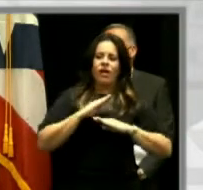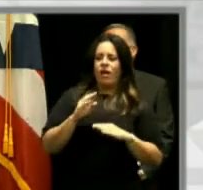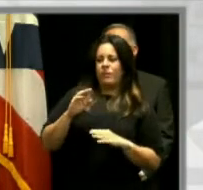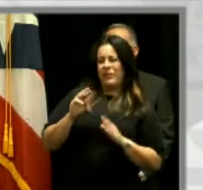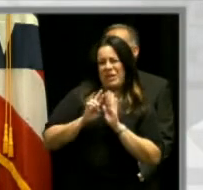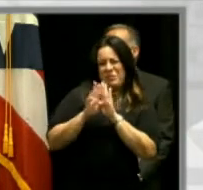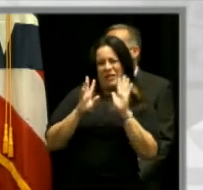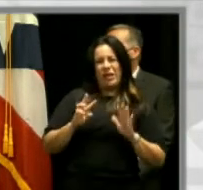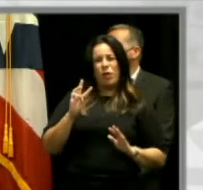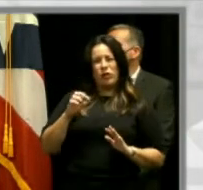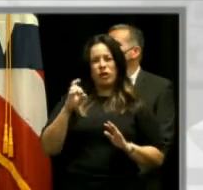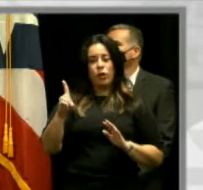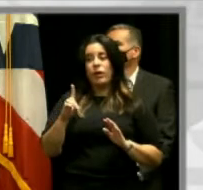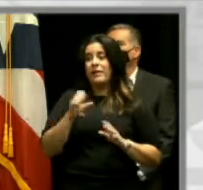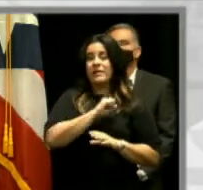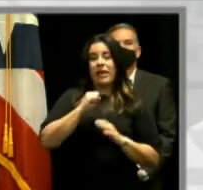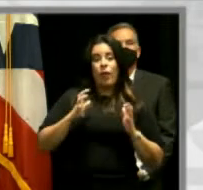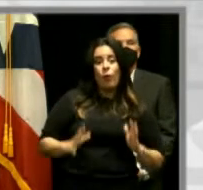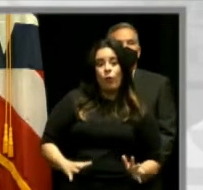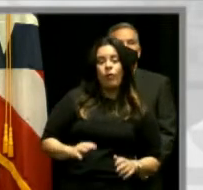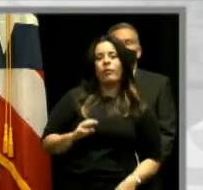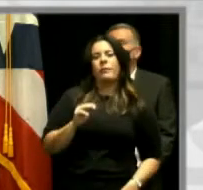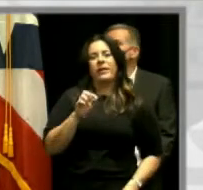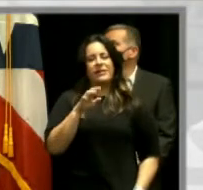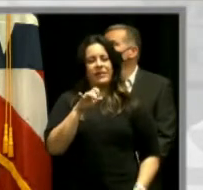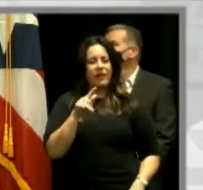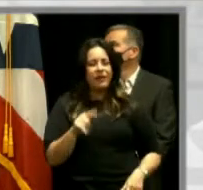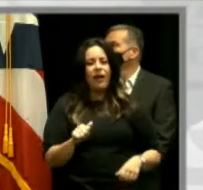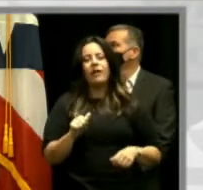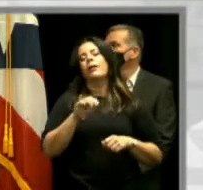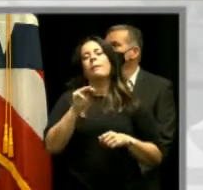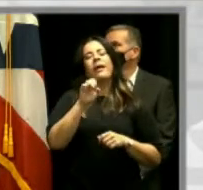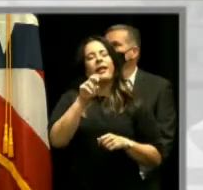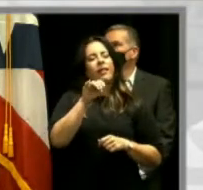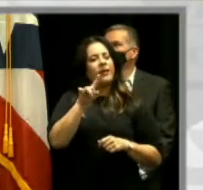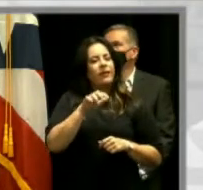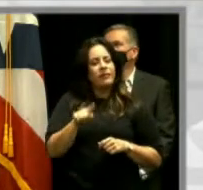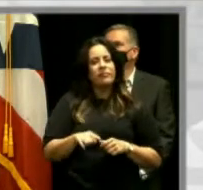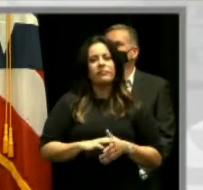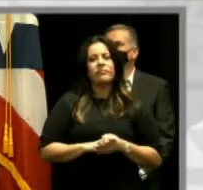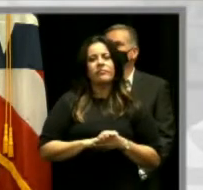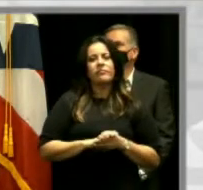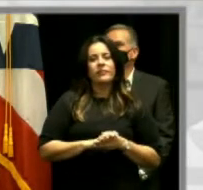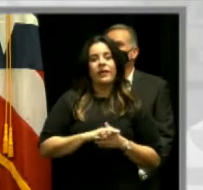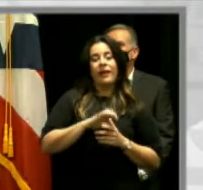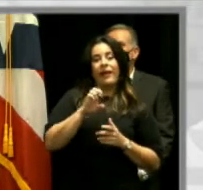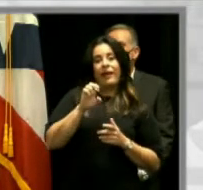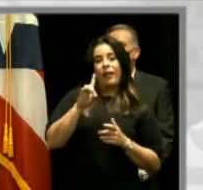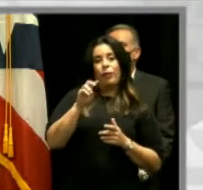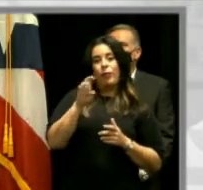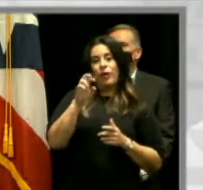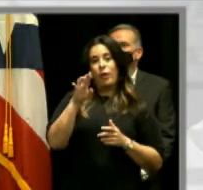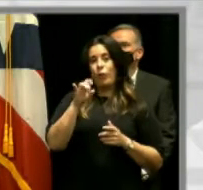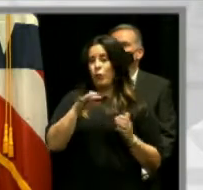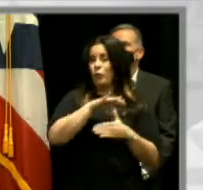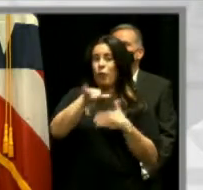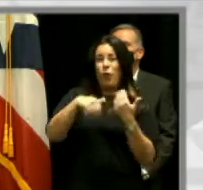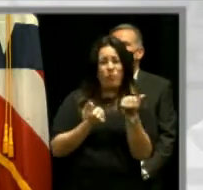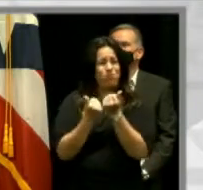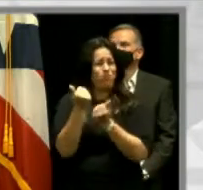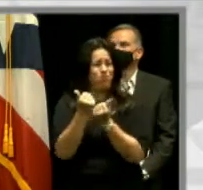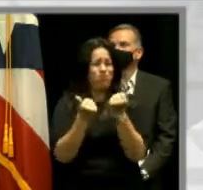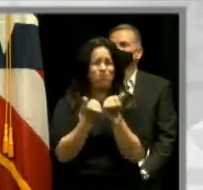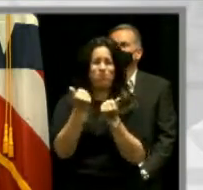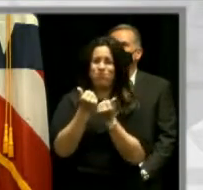nuestra senadora Maricita, Johnny Méndez, Eduardo, todos los que colaboraron,